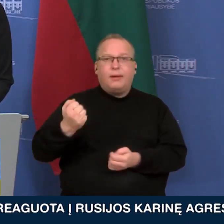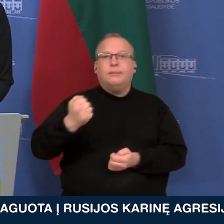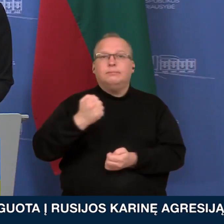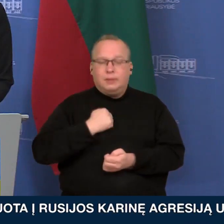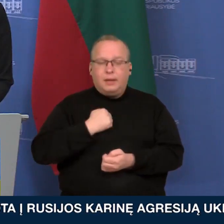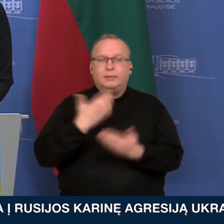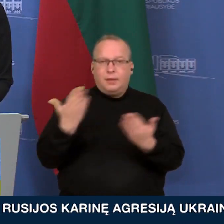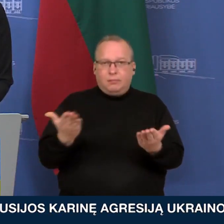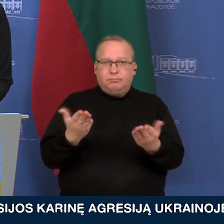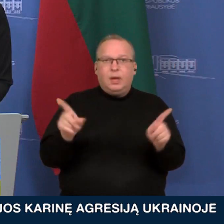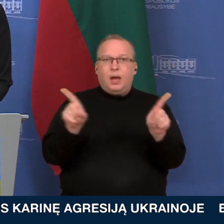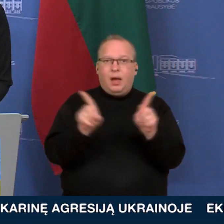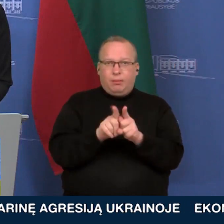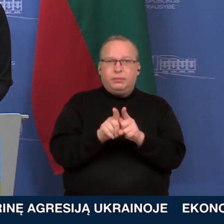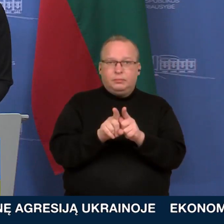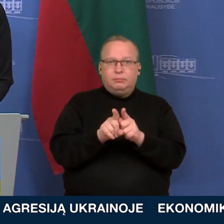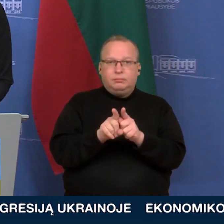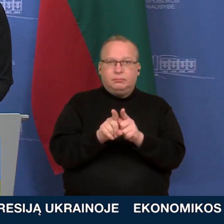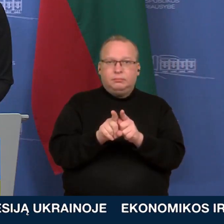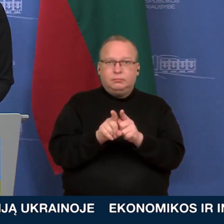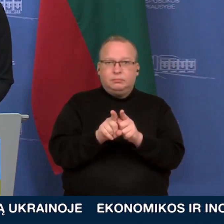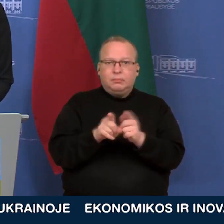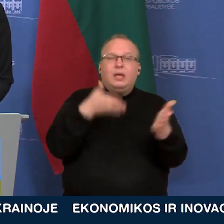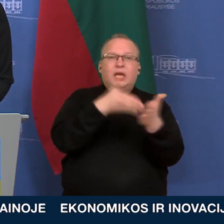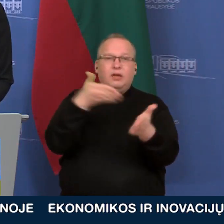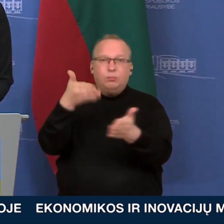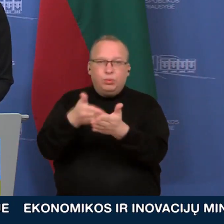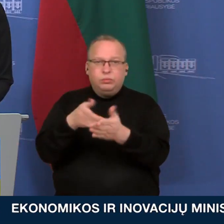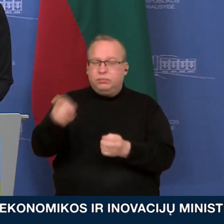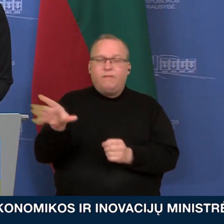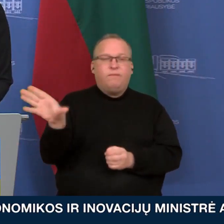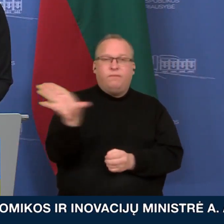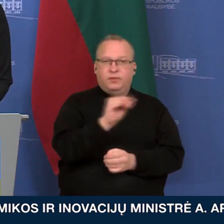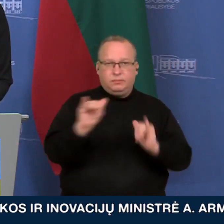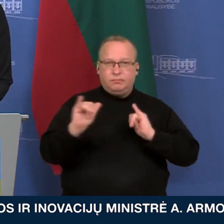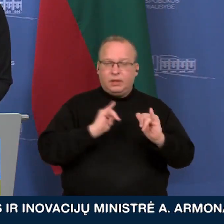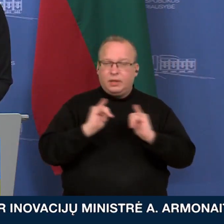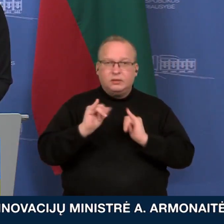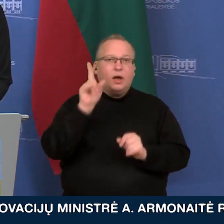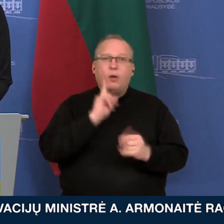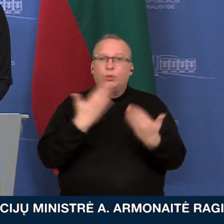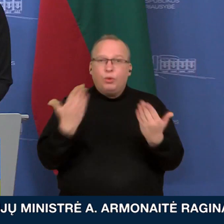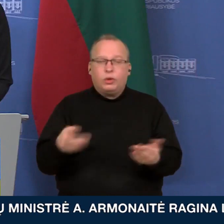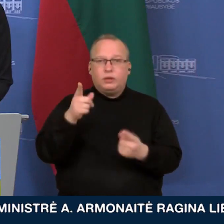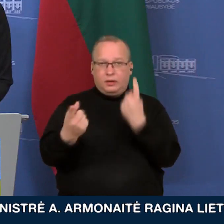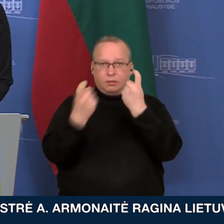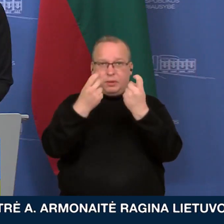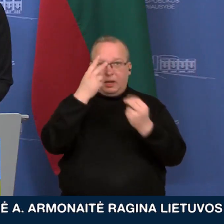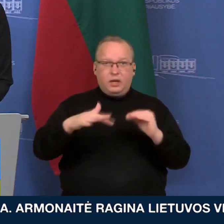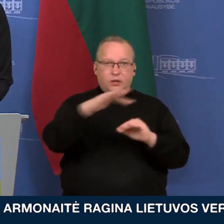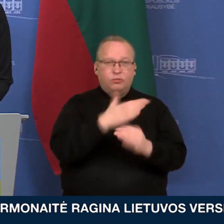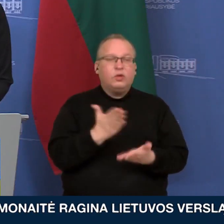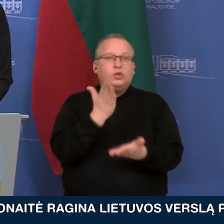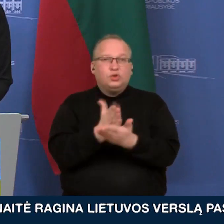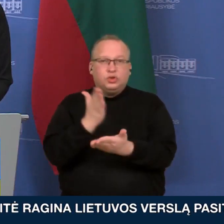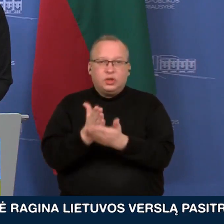jokių ribų ir jokių apribojibų. Aš tik tai norėčiau nuraminti Lietuvos žmonės, nes matau, kad tos informacijos yra